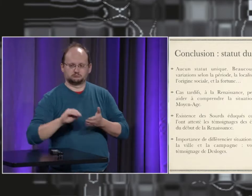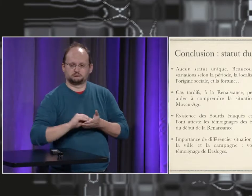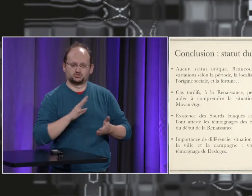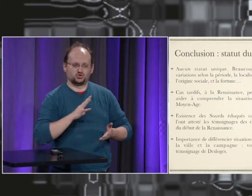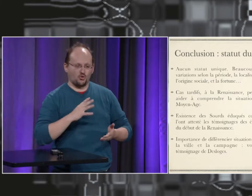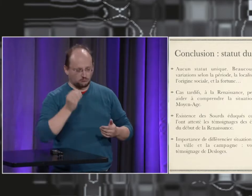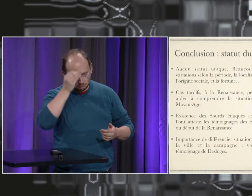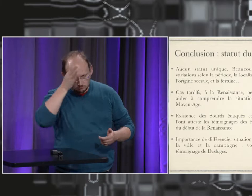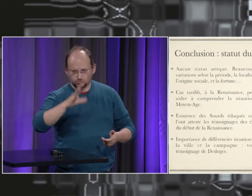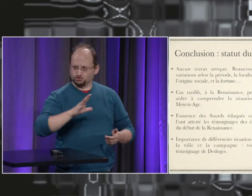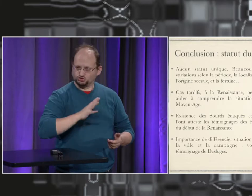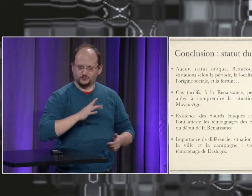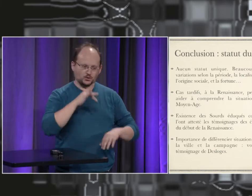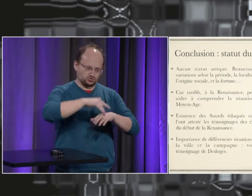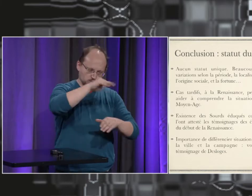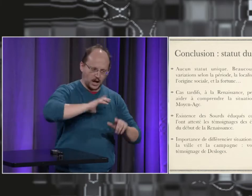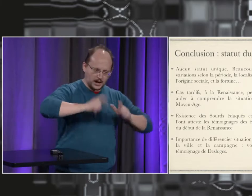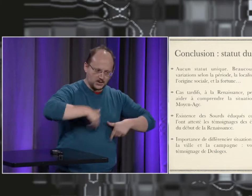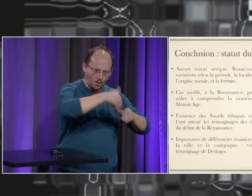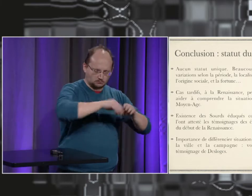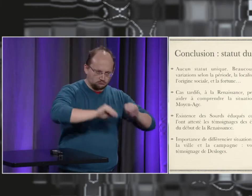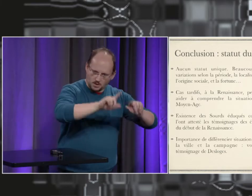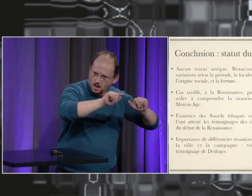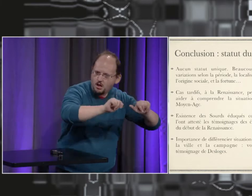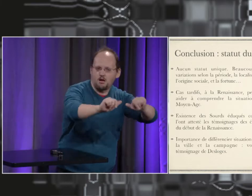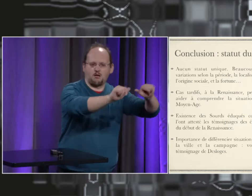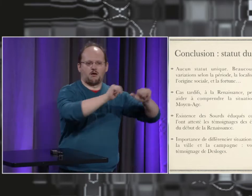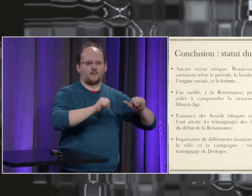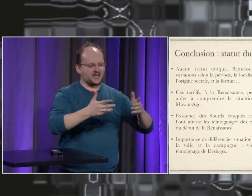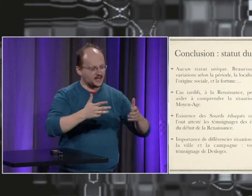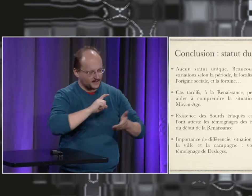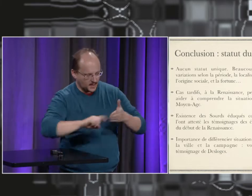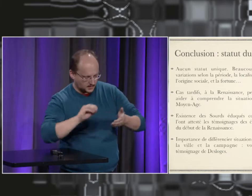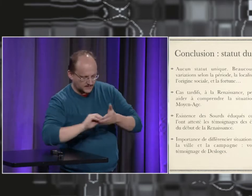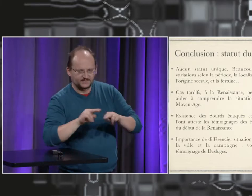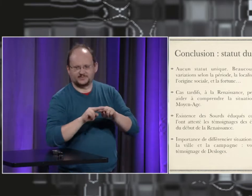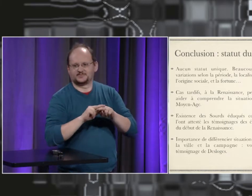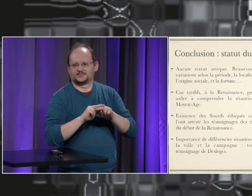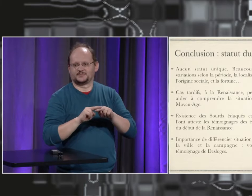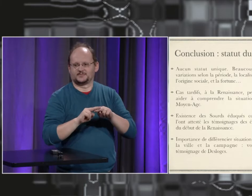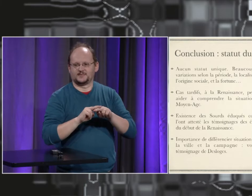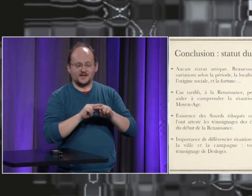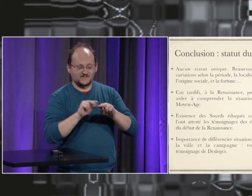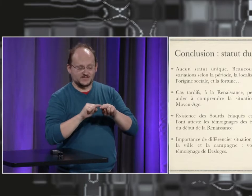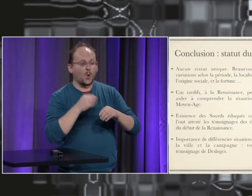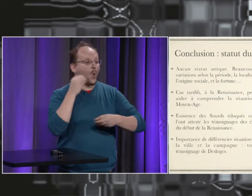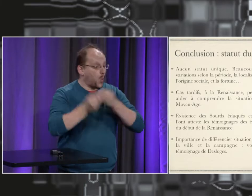c'est que parmi ces sourds certains étaient instruits avaient des compétences à l'écrit avaient été à l'école mais qu'on n'en a